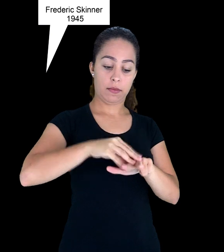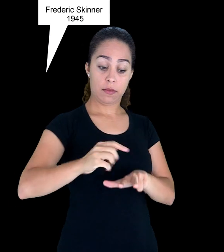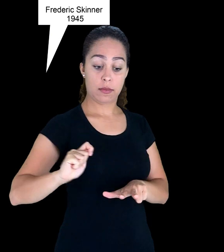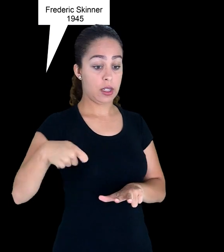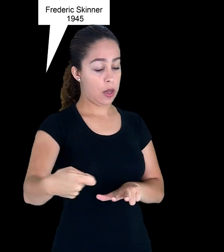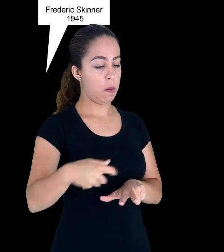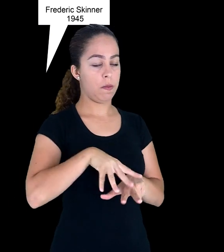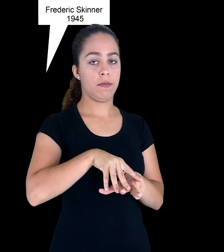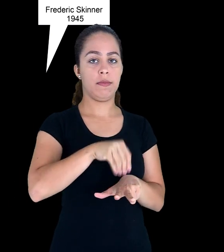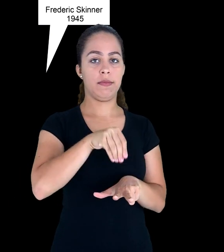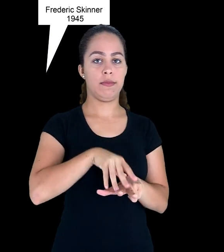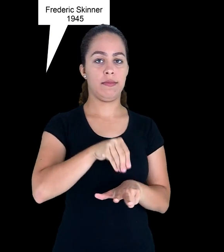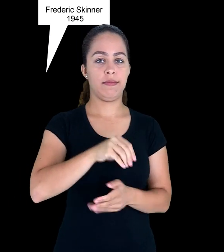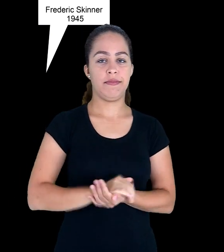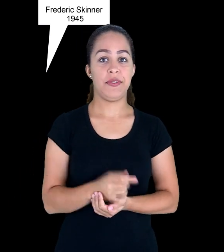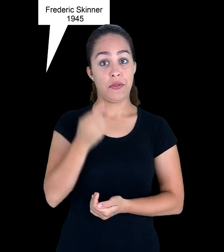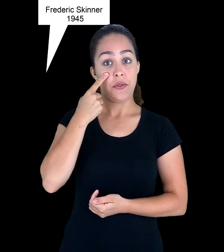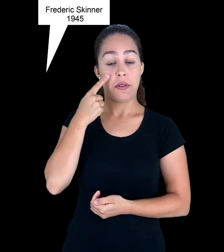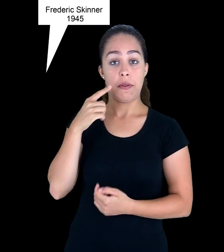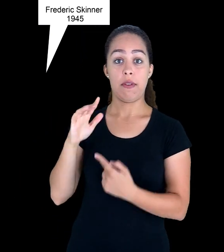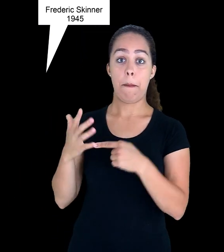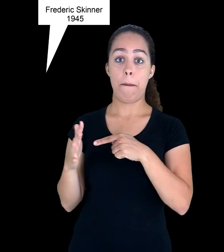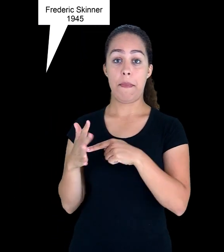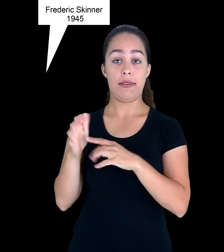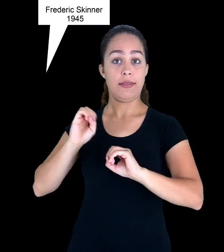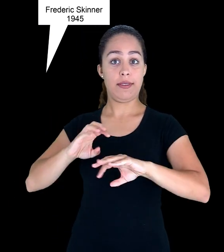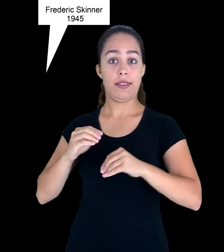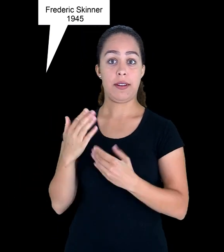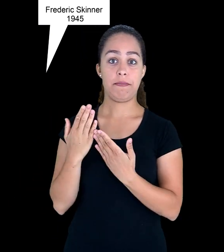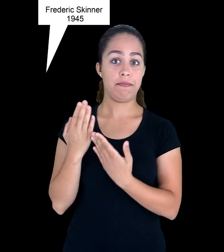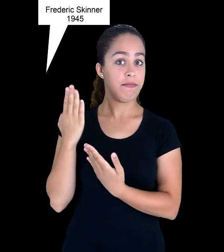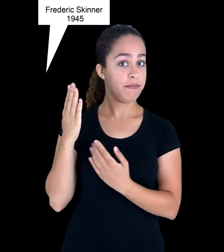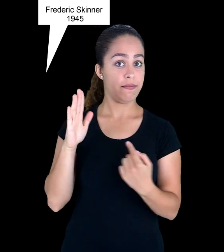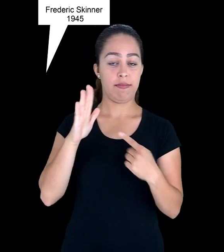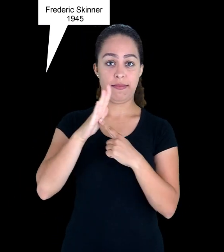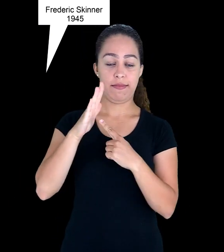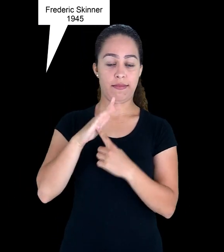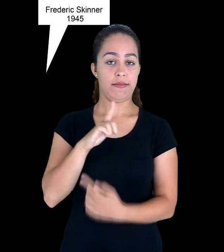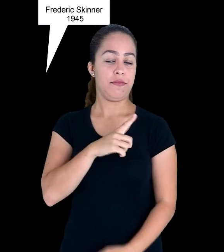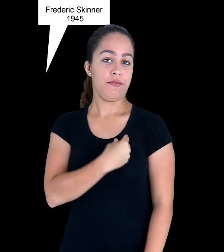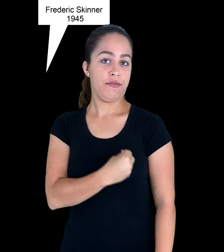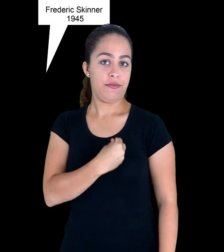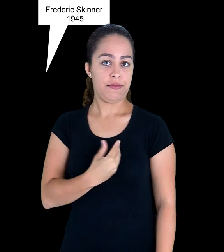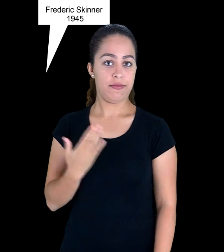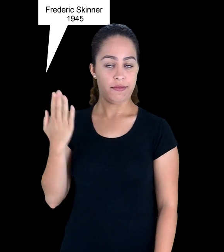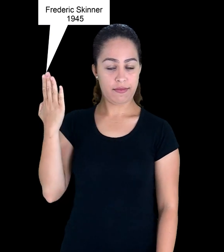máquina de ensinar de Skinner que nós estudamos lá no nosso texto.